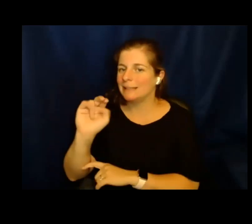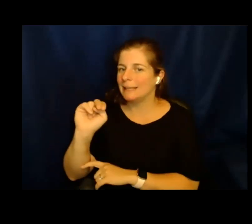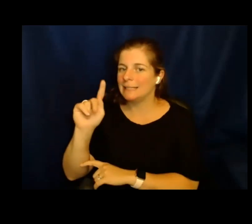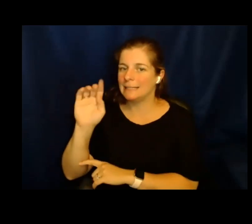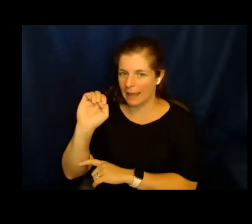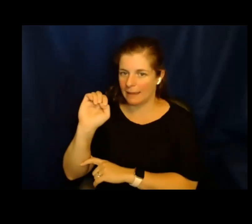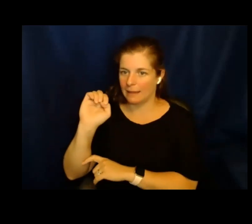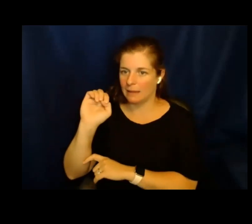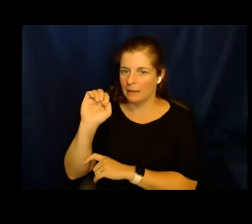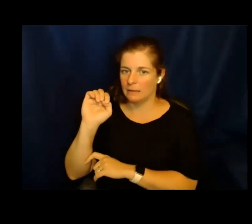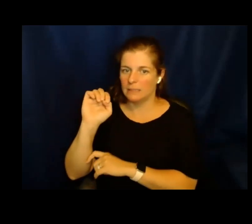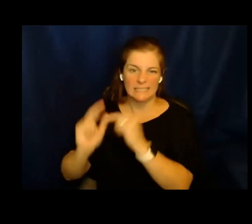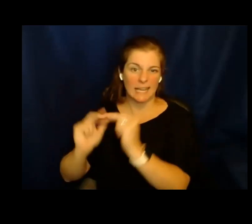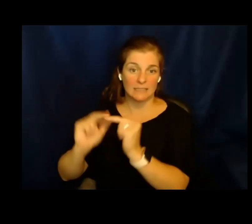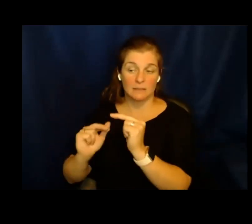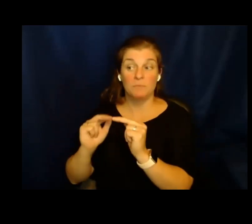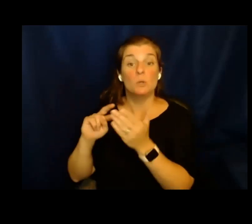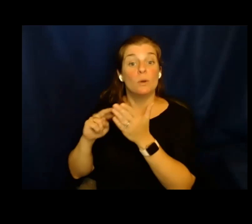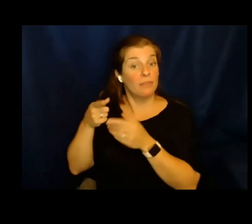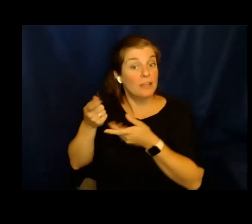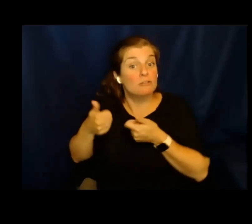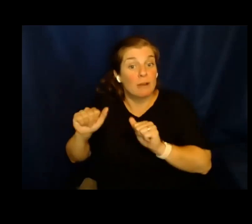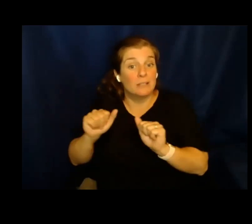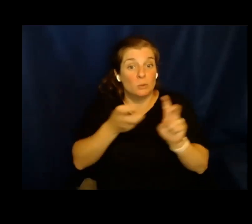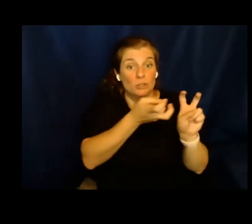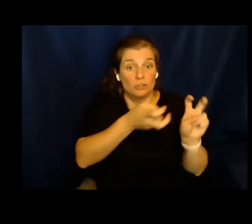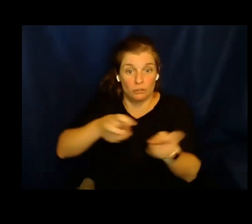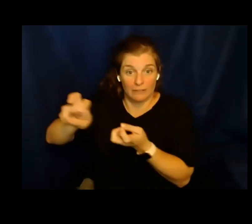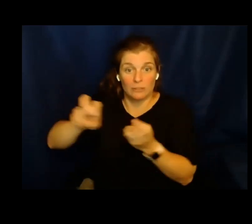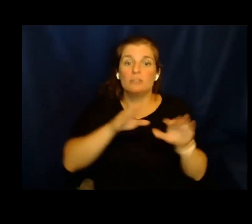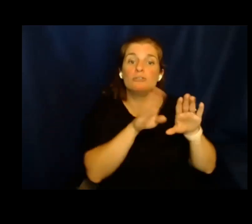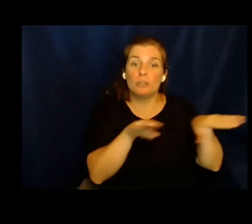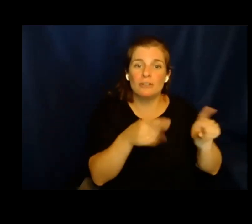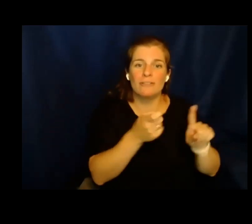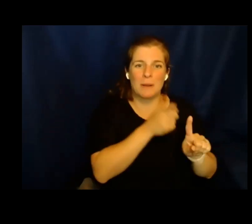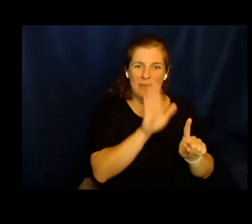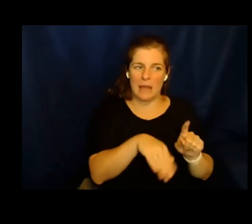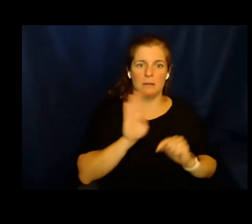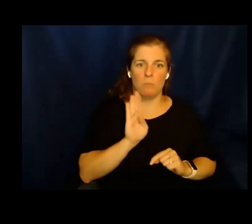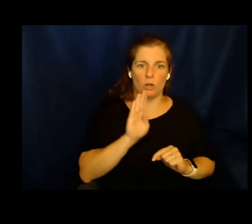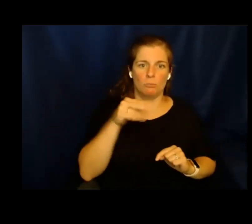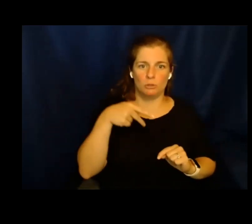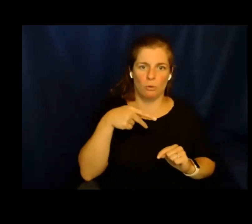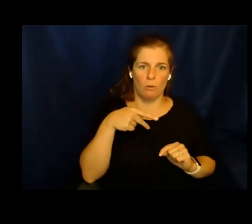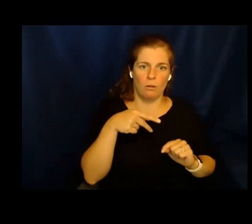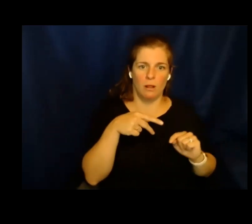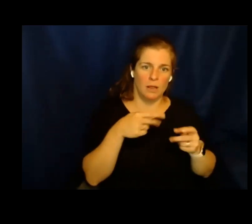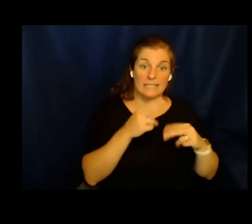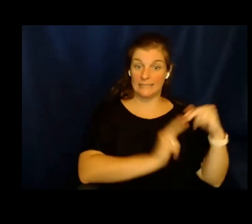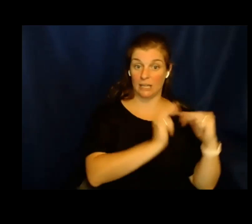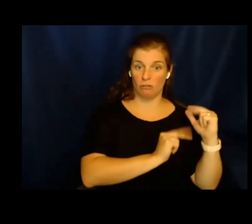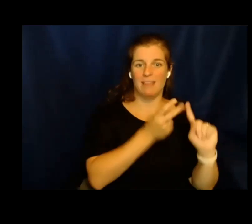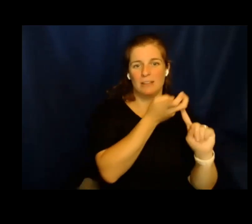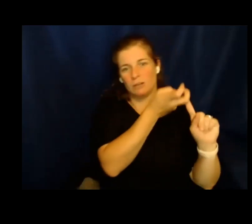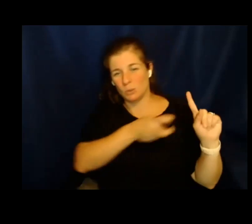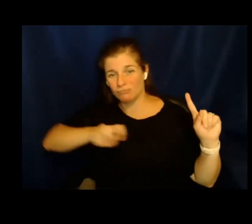de ingreso o de reclusión de emergencia, que dijo que era tiempo de enviar de los chicos que estaban en estas estaciones de